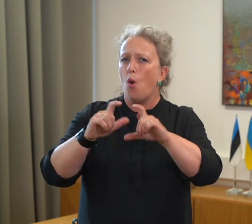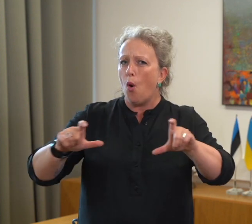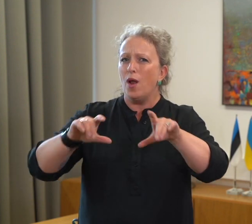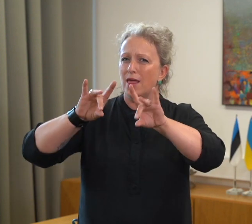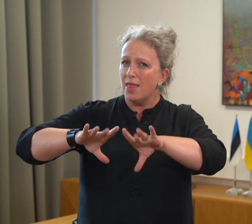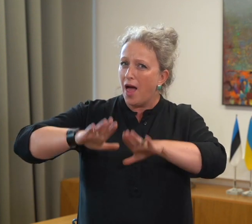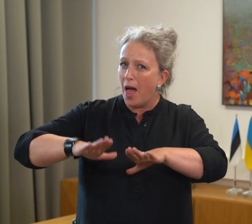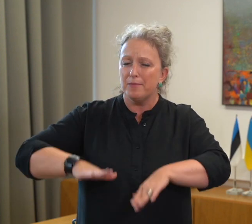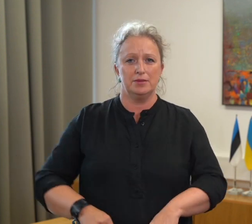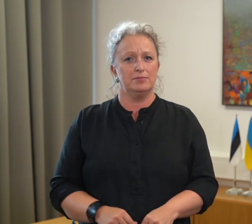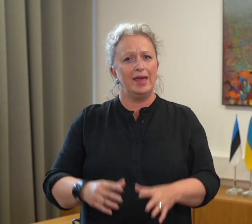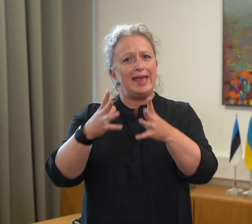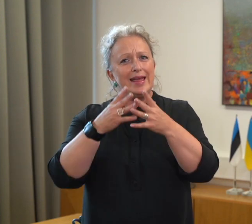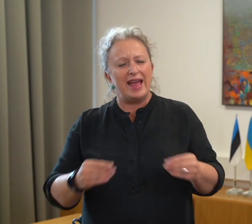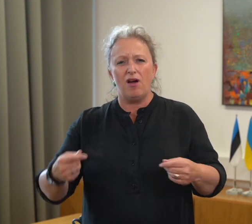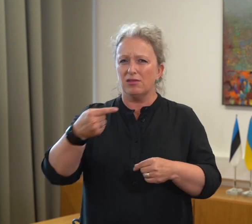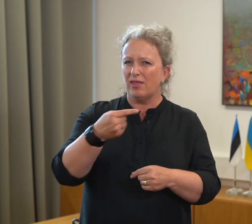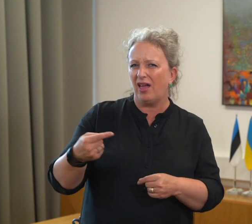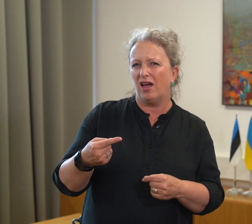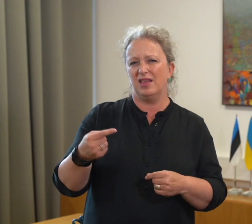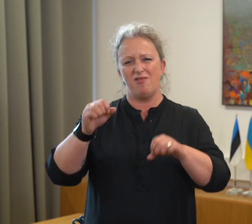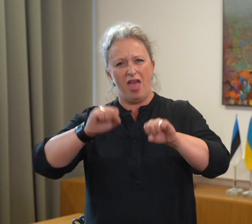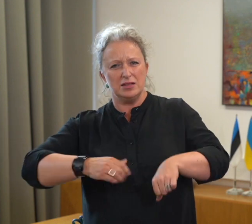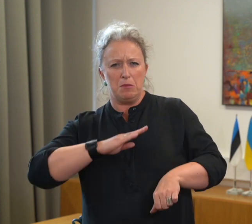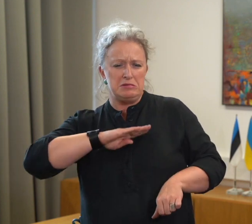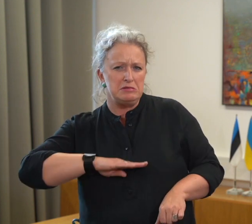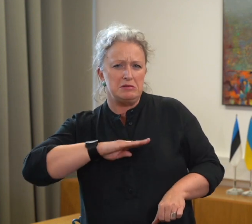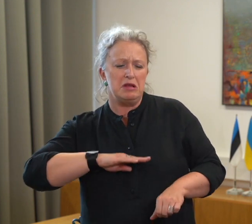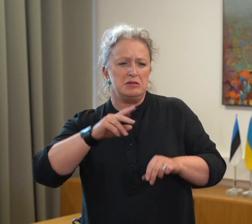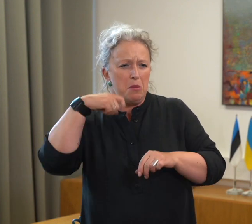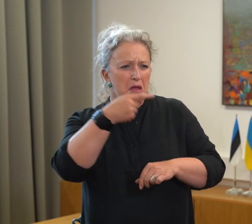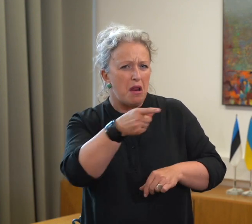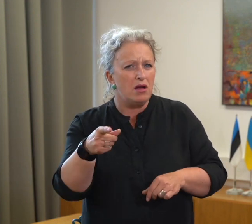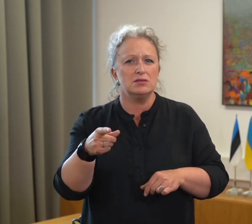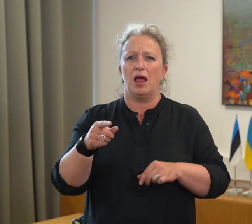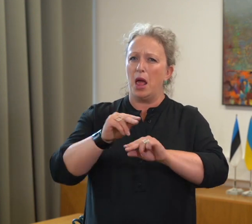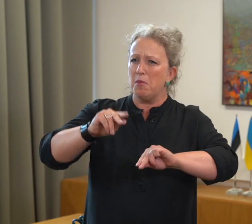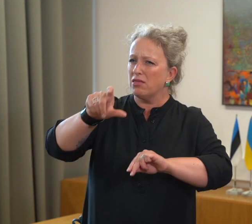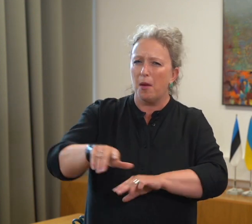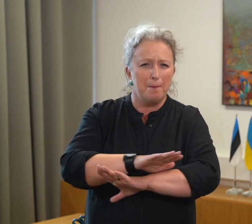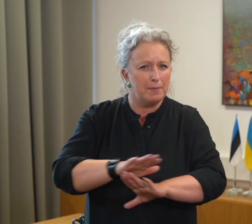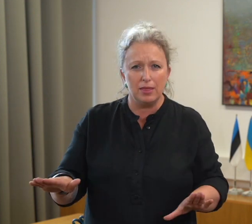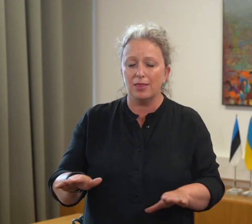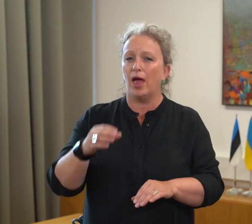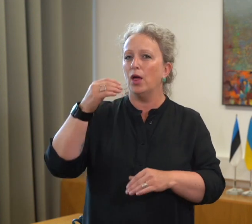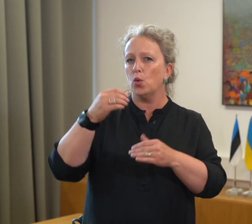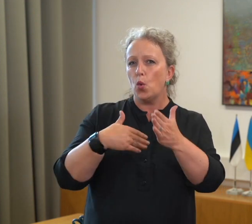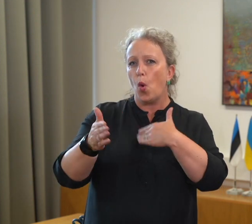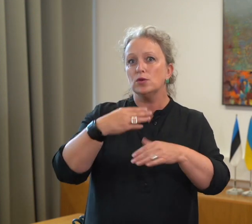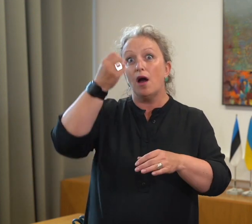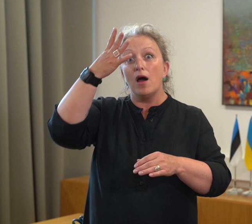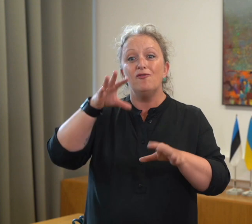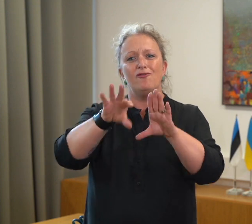ei oleks negatiivset eksamite stressi õppilastel ja õpetajatel. Et kutsehariduses oleks rohkem valikuid.